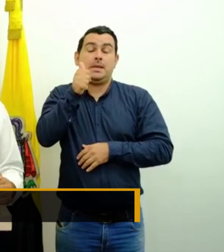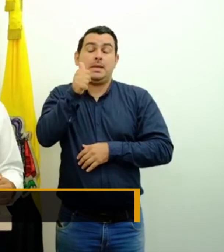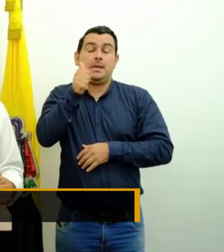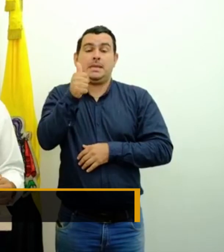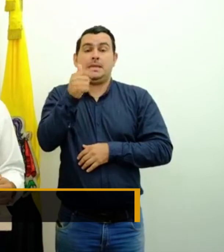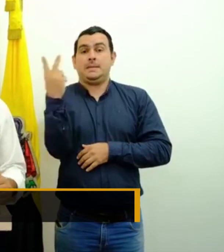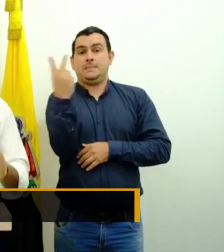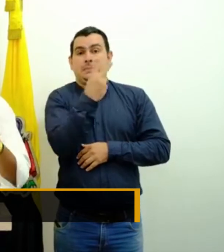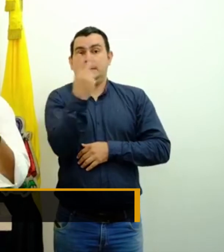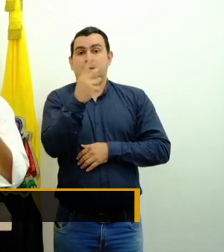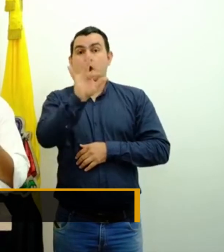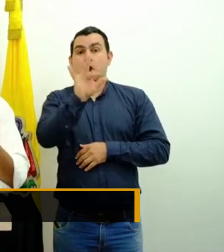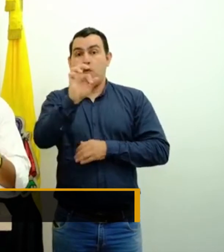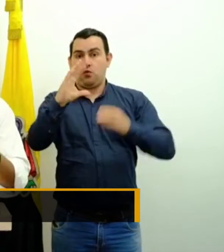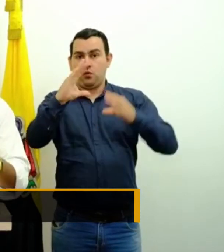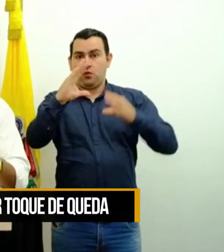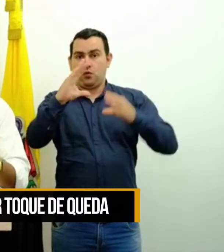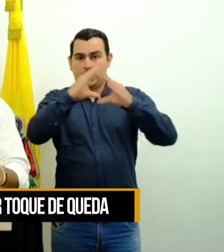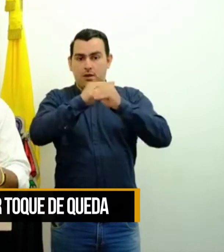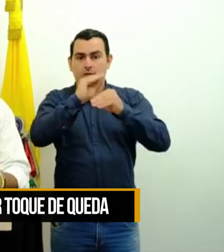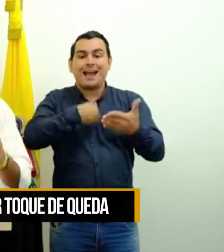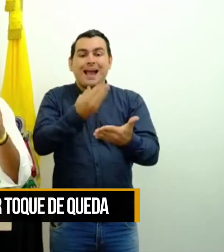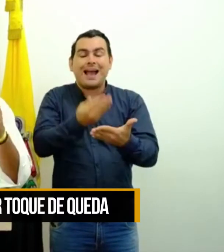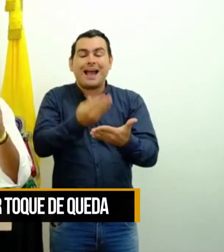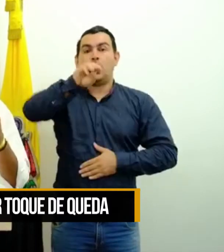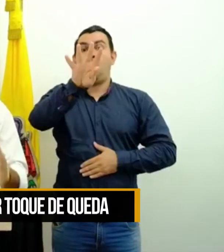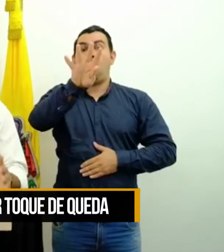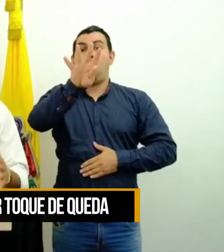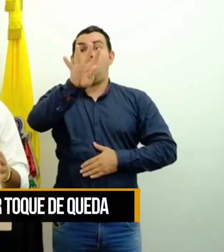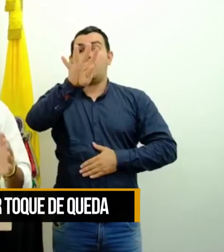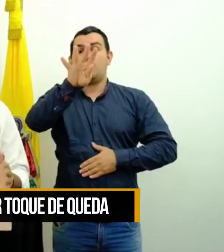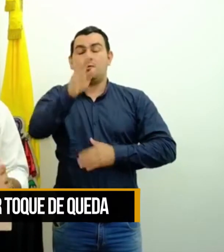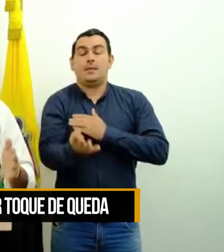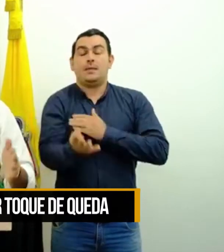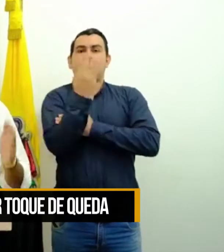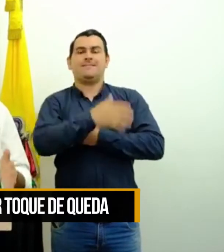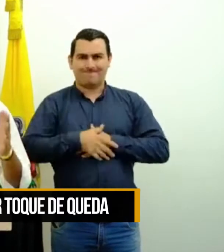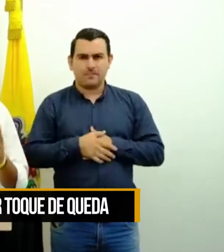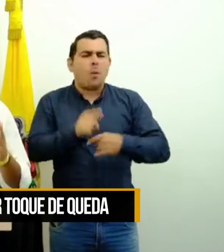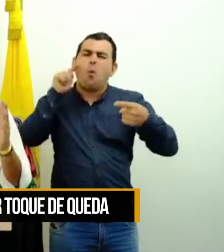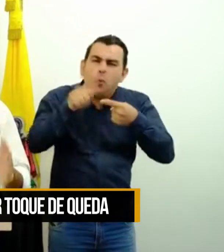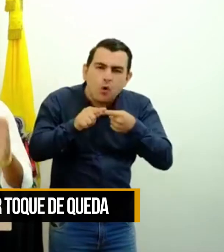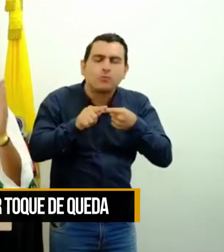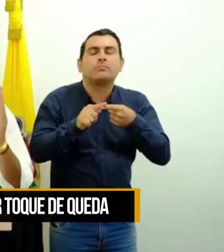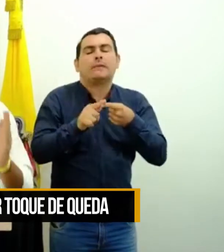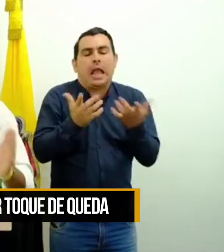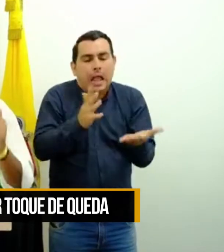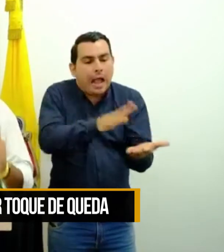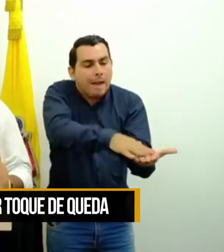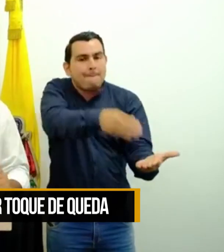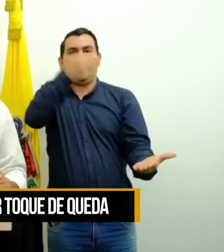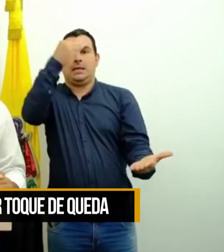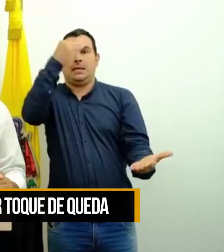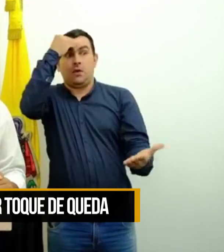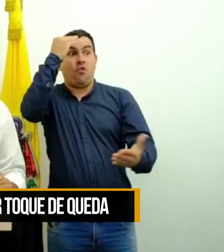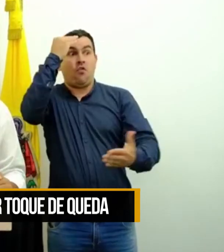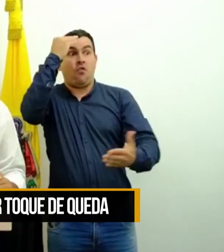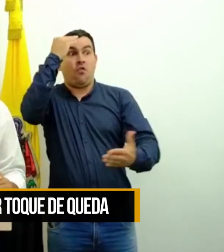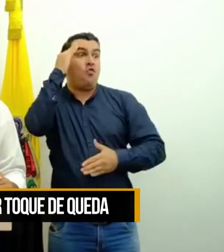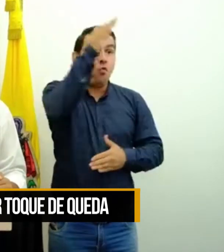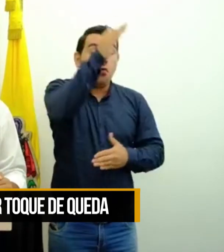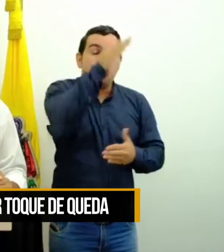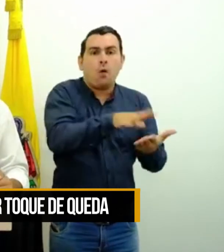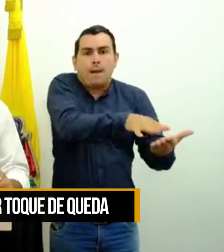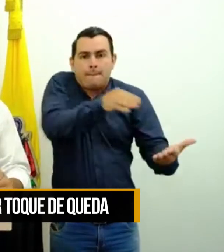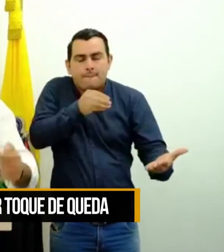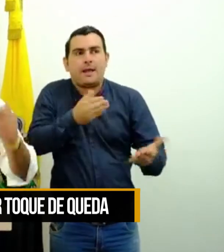tarde, con el fin único de ser un instrumento pedagógico para encontrar las fortalezas, debilidades y mejorar todos los barranqueños,